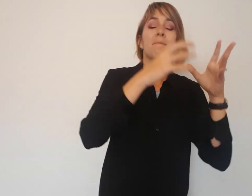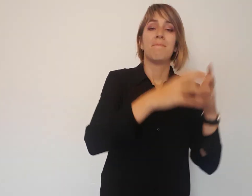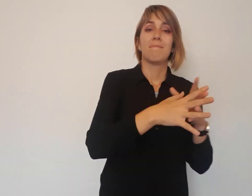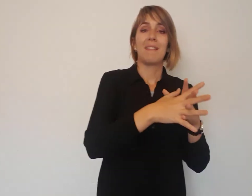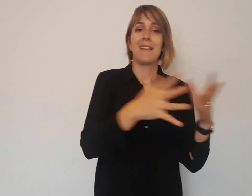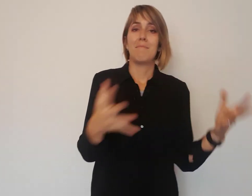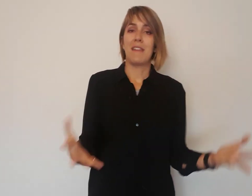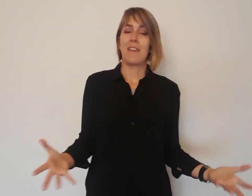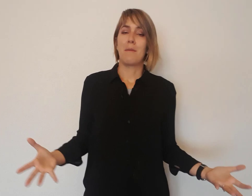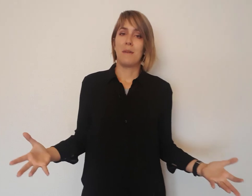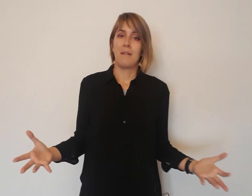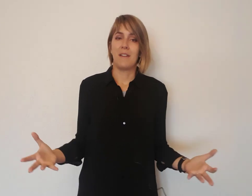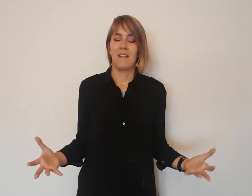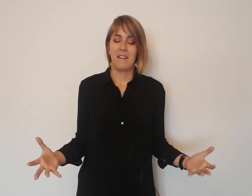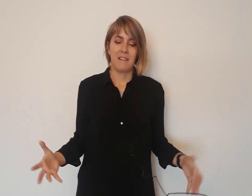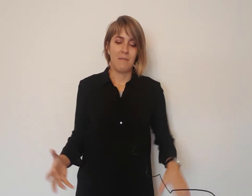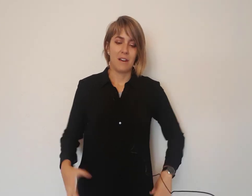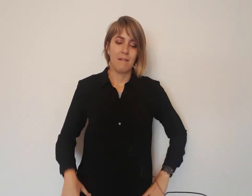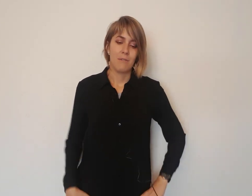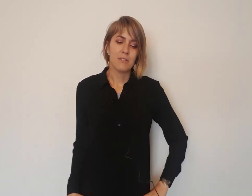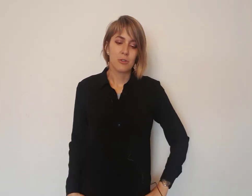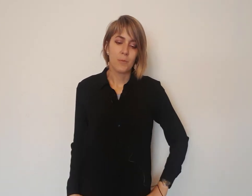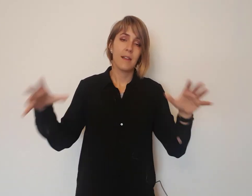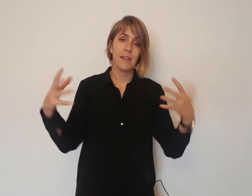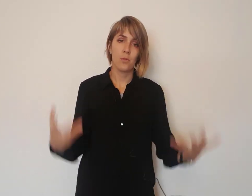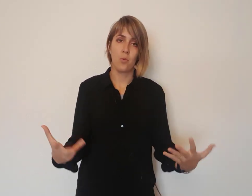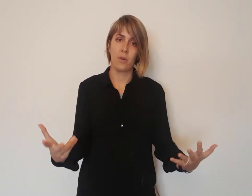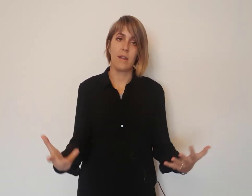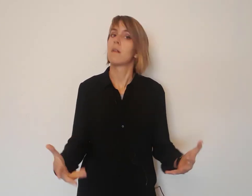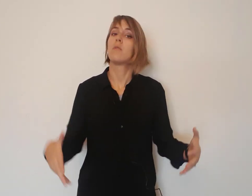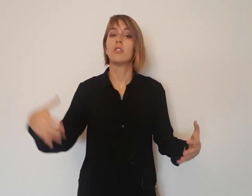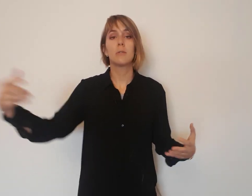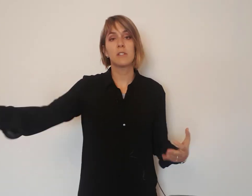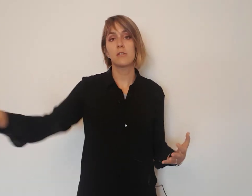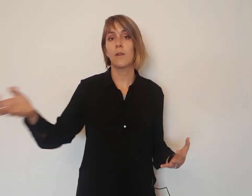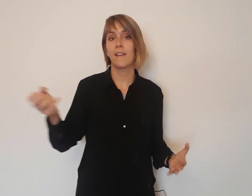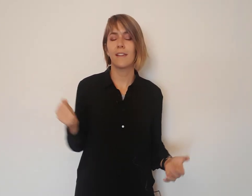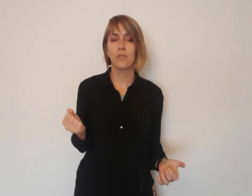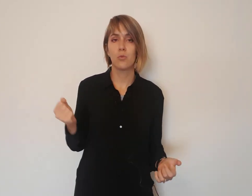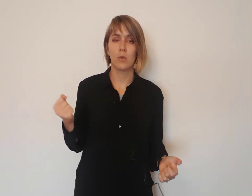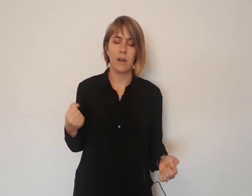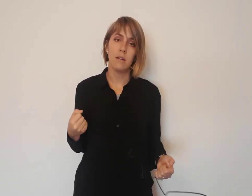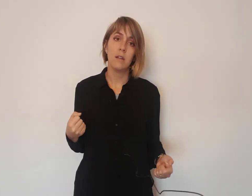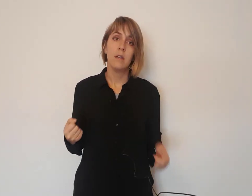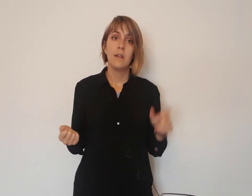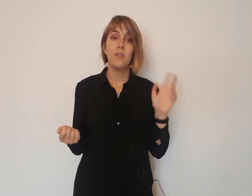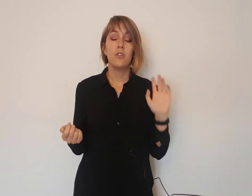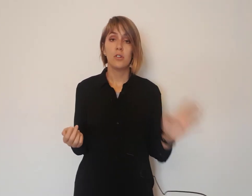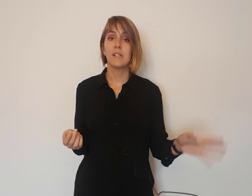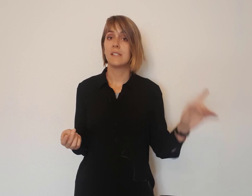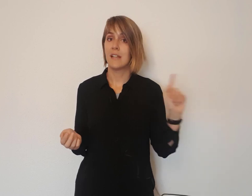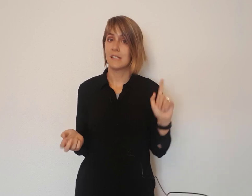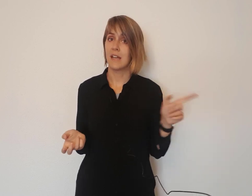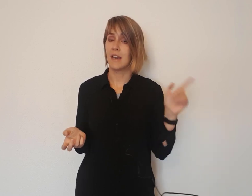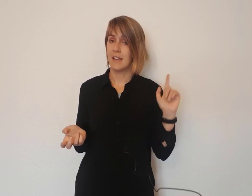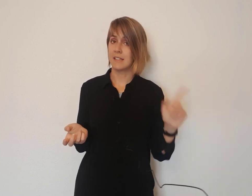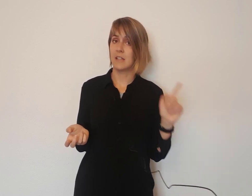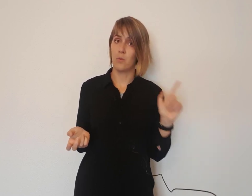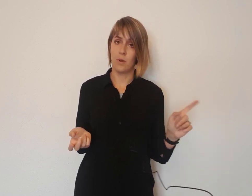merecerá la pena haber grabado esto. ¿Qué ocurre? Cuando entramos en la escuela de arquitectura, no sé si en las ingenierías es igual,